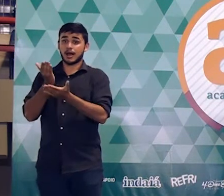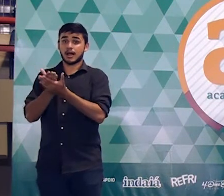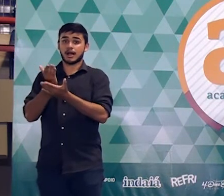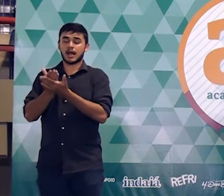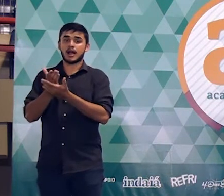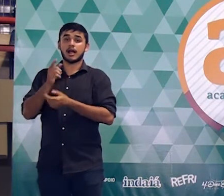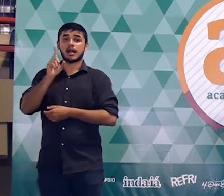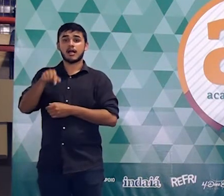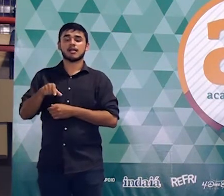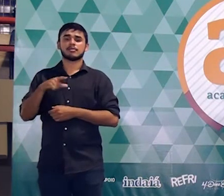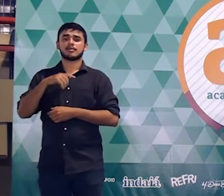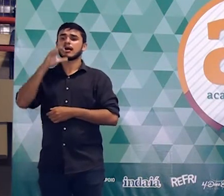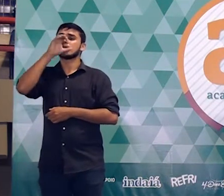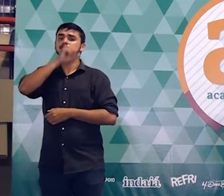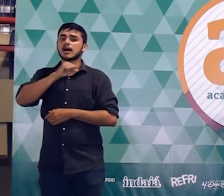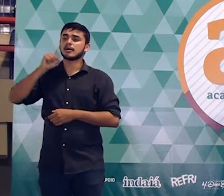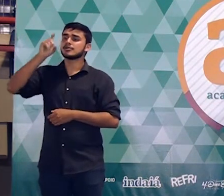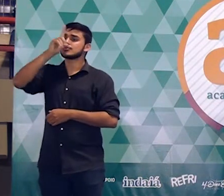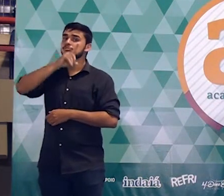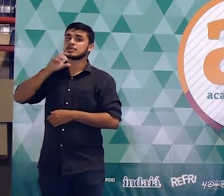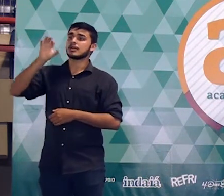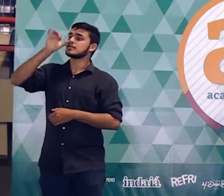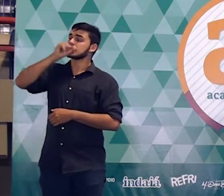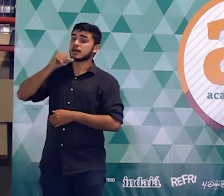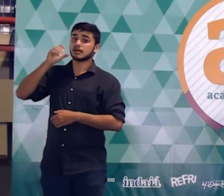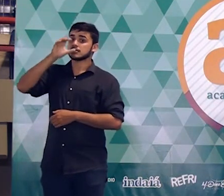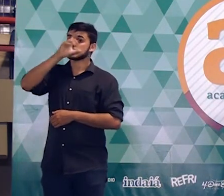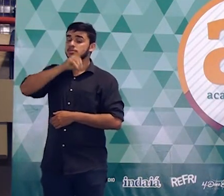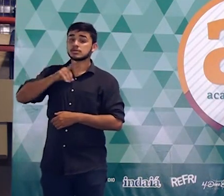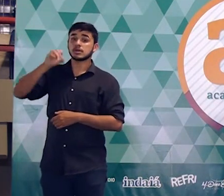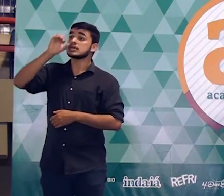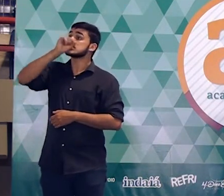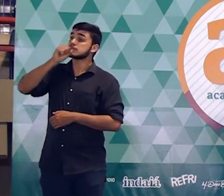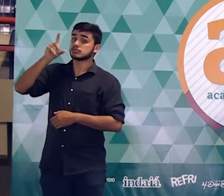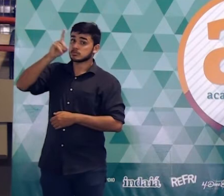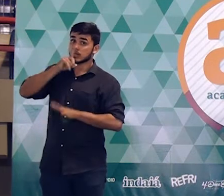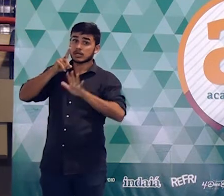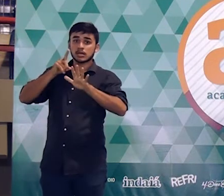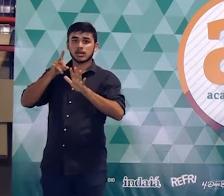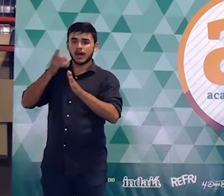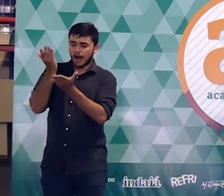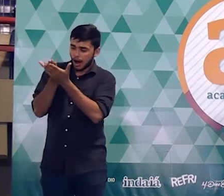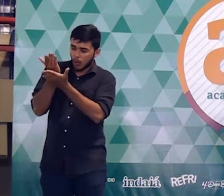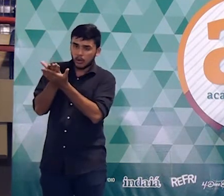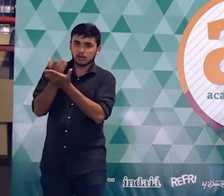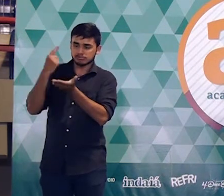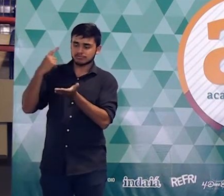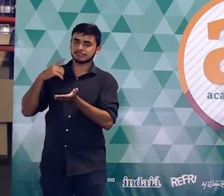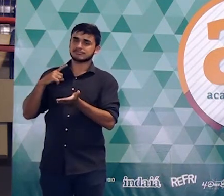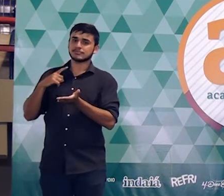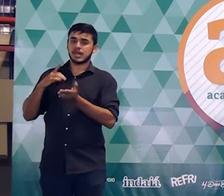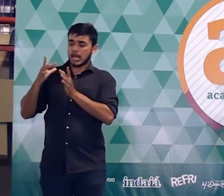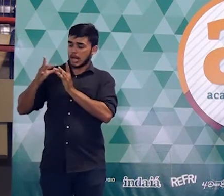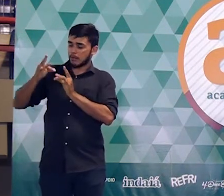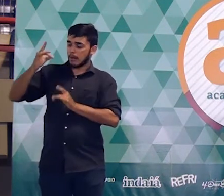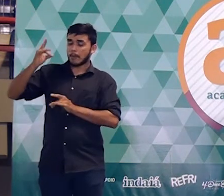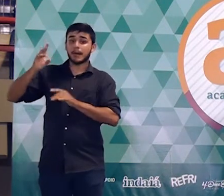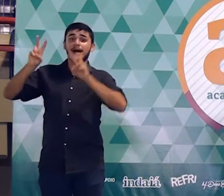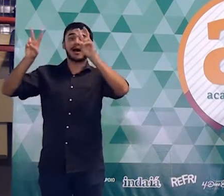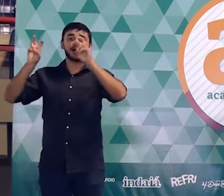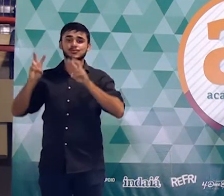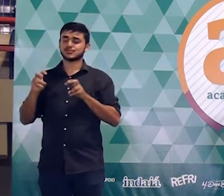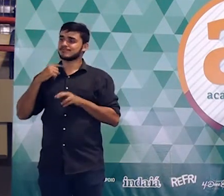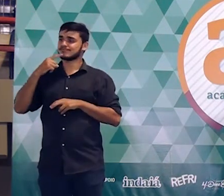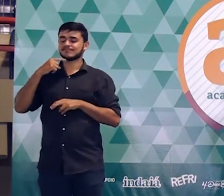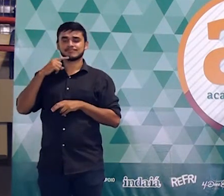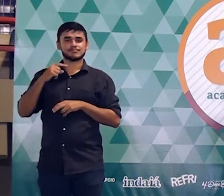impossível. Porque a gente sabe que é um conteúdo que é muito extenso. É um conteúdo que é muito grande. Então, qual o cuidado que a gente tem na hora que está elaborando a